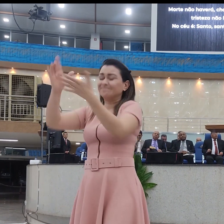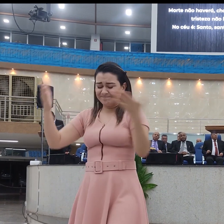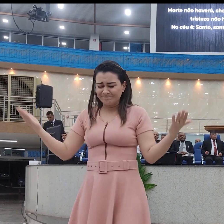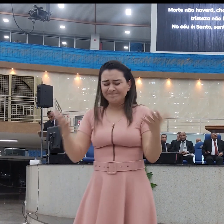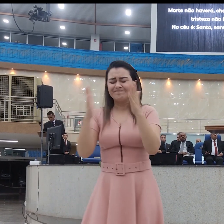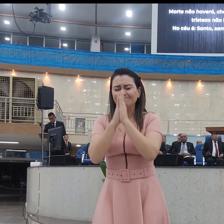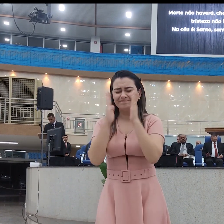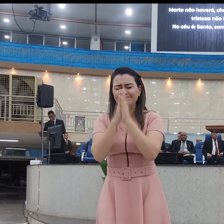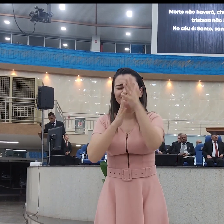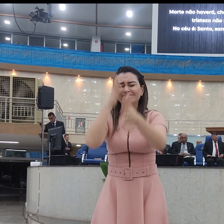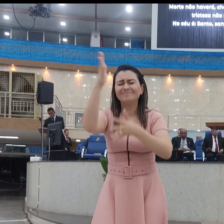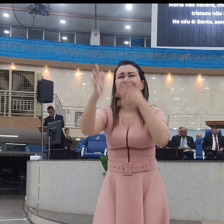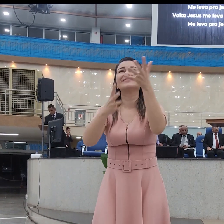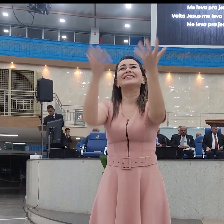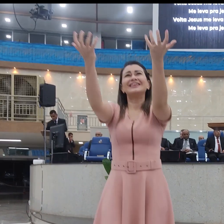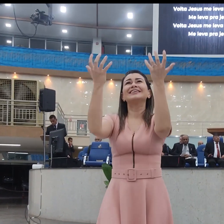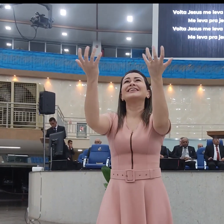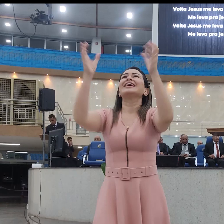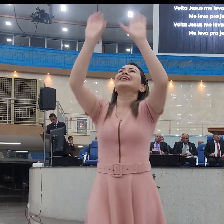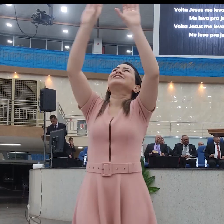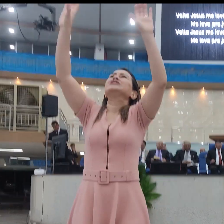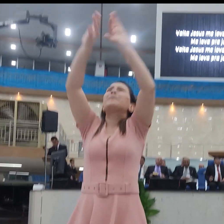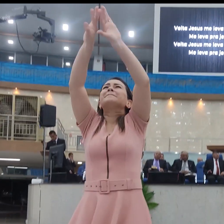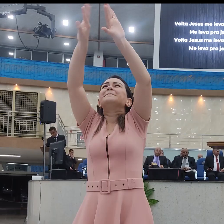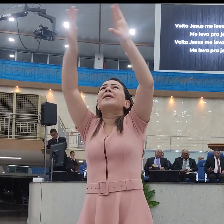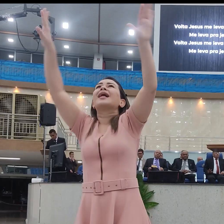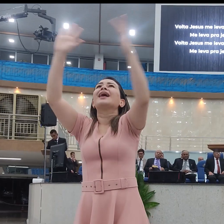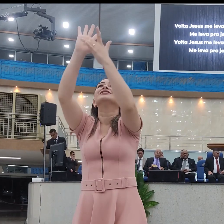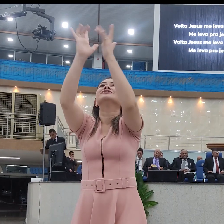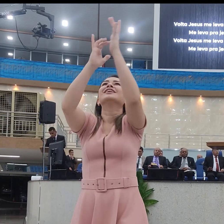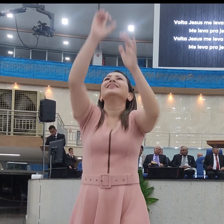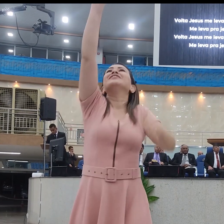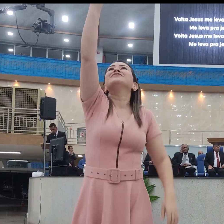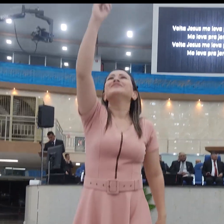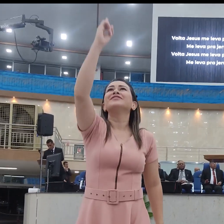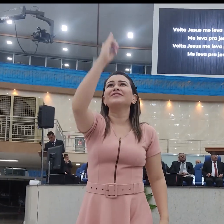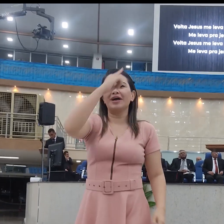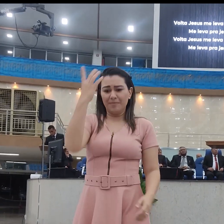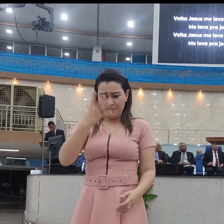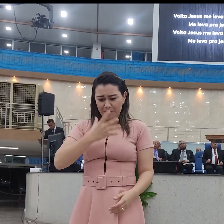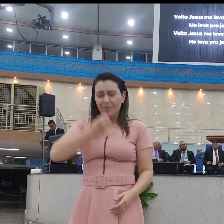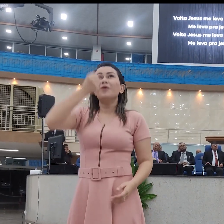Jerusalém Para a linda pátria Estou